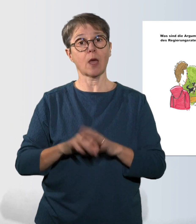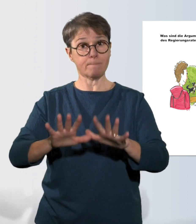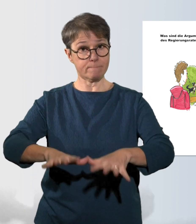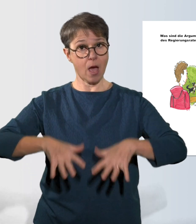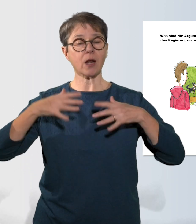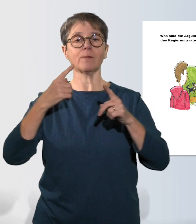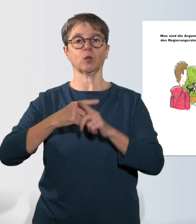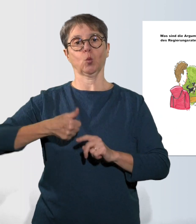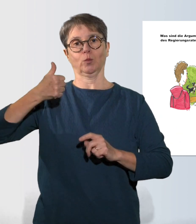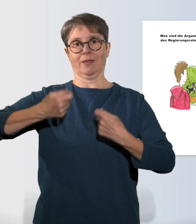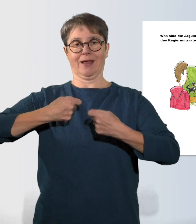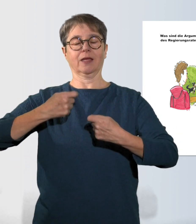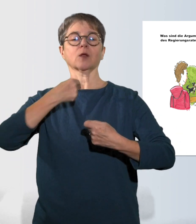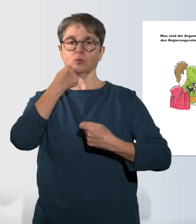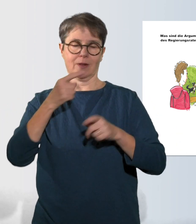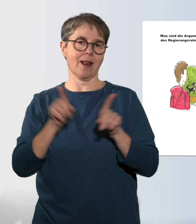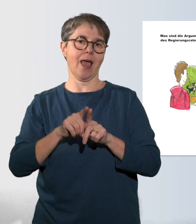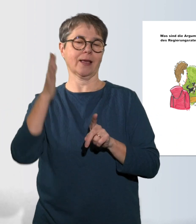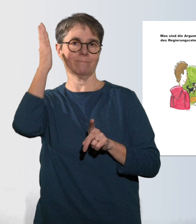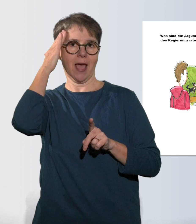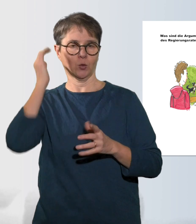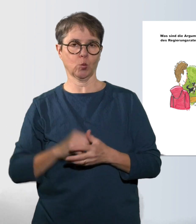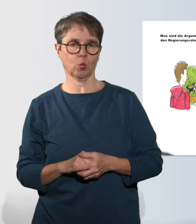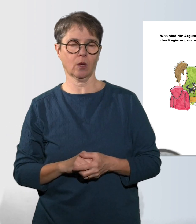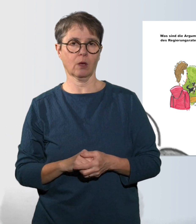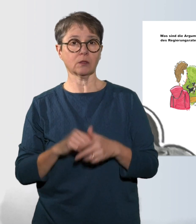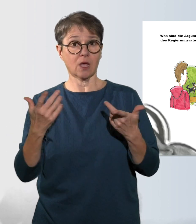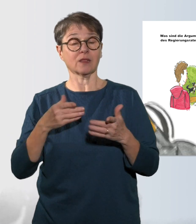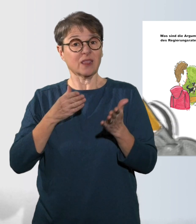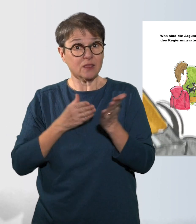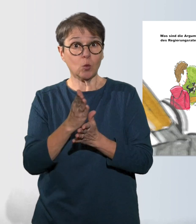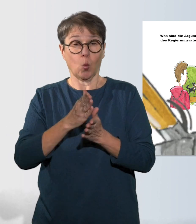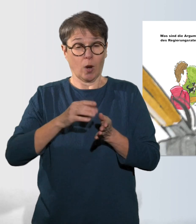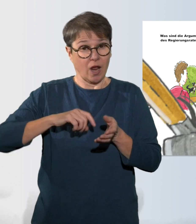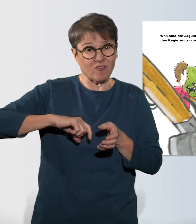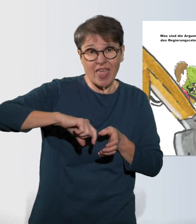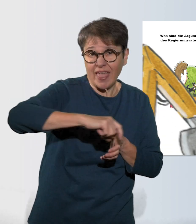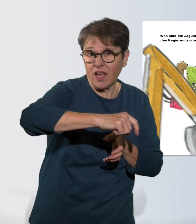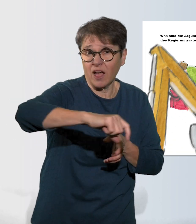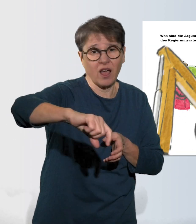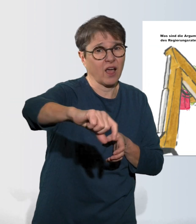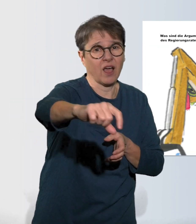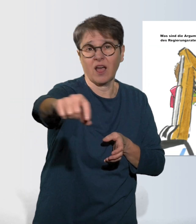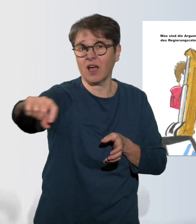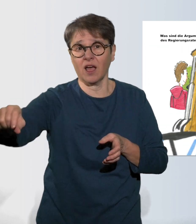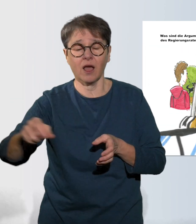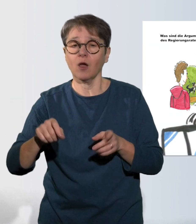Regierung sehen das so. Die Realisierung eines durchgehenden Seeuferwegs würde zu einem massiven Eingriff ins